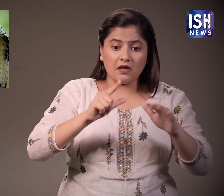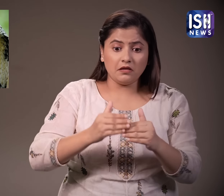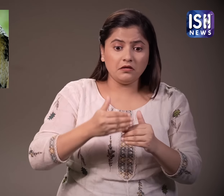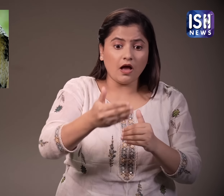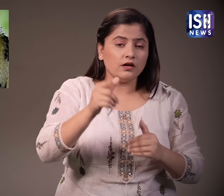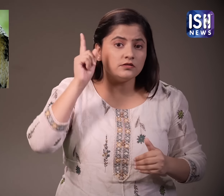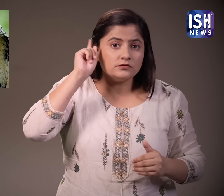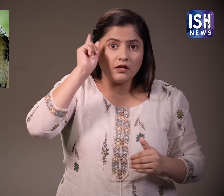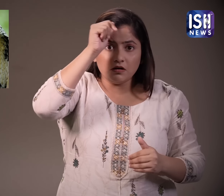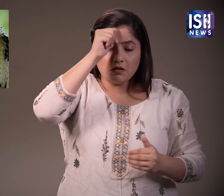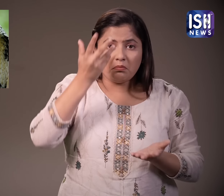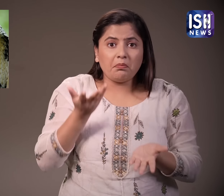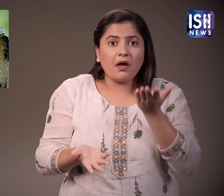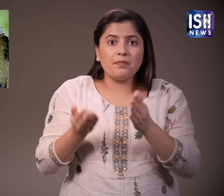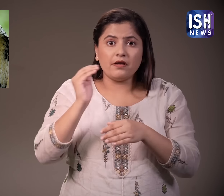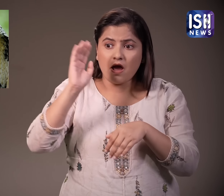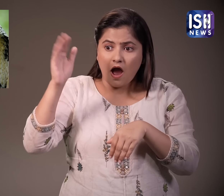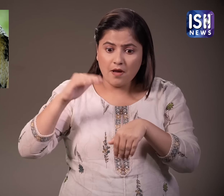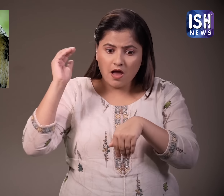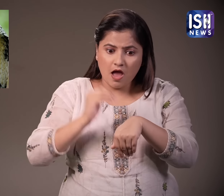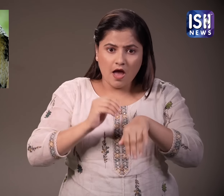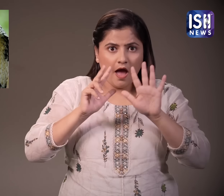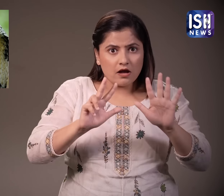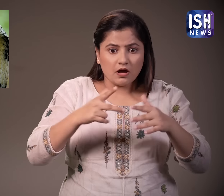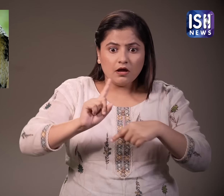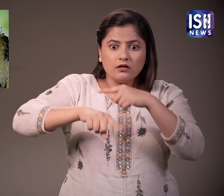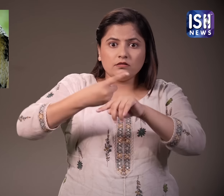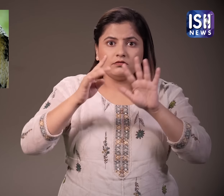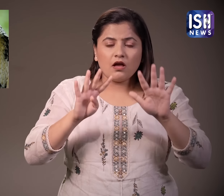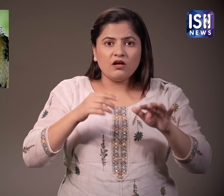उसे चिन्ता थी कि अगर साप ने उसे नौवी बार काट लिया, तो वह मर जाएगा.